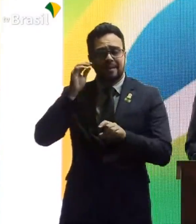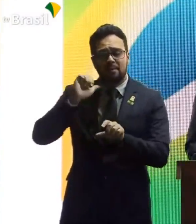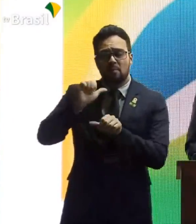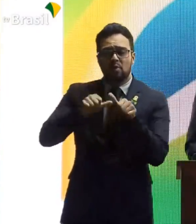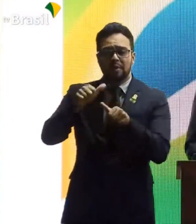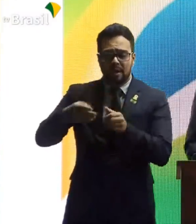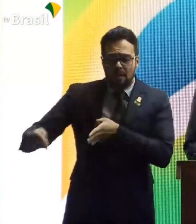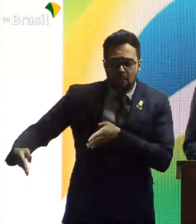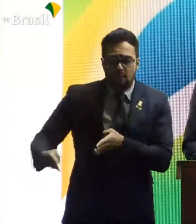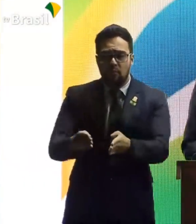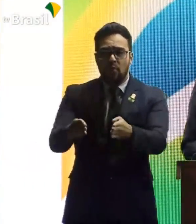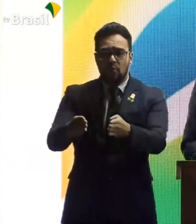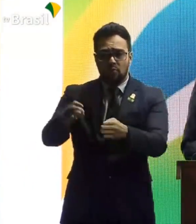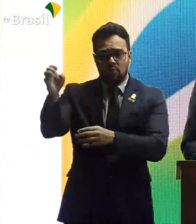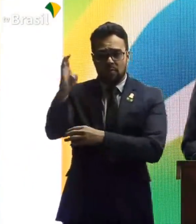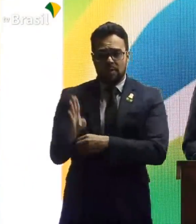Brasil.